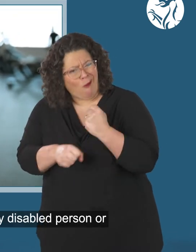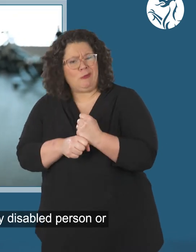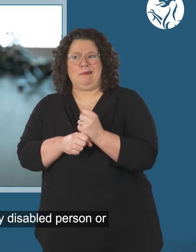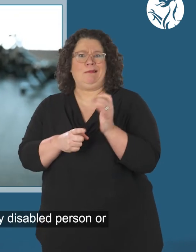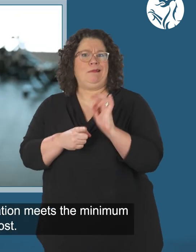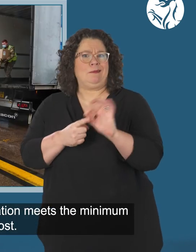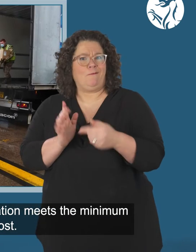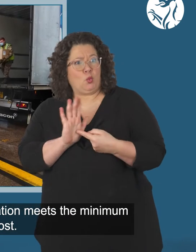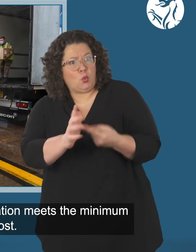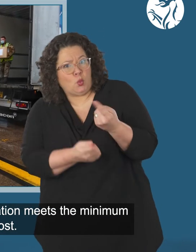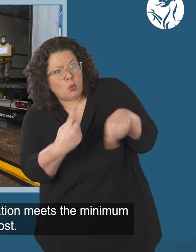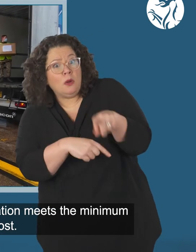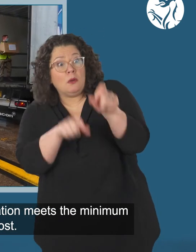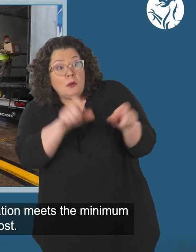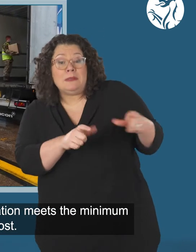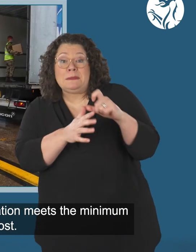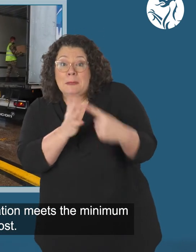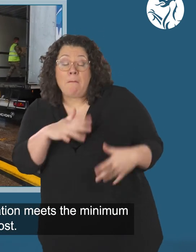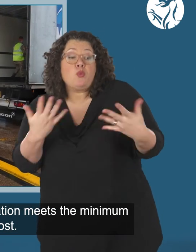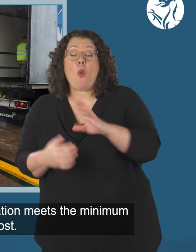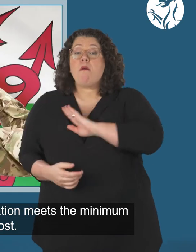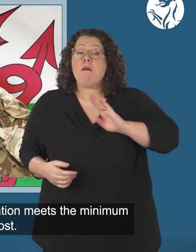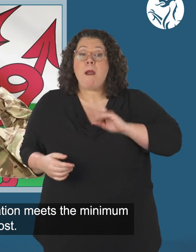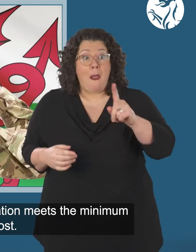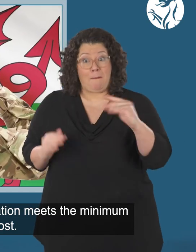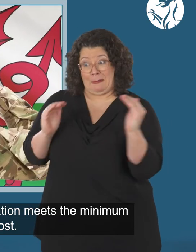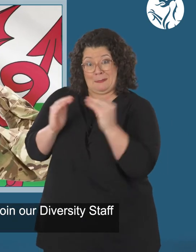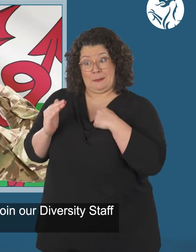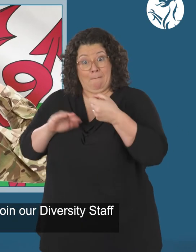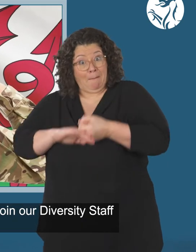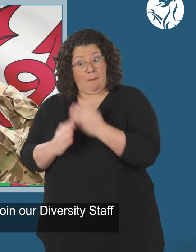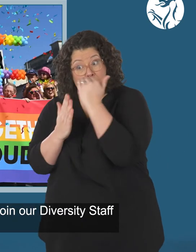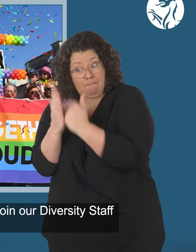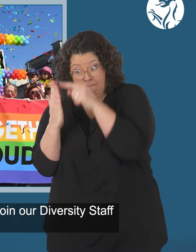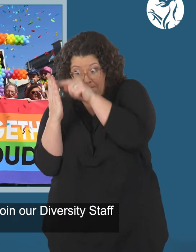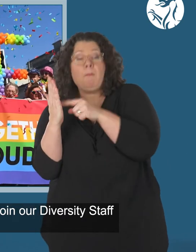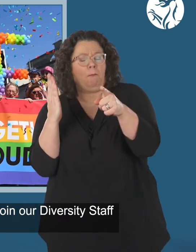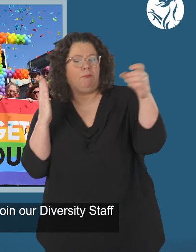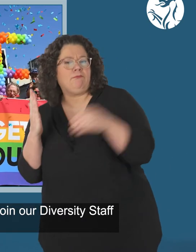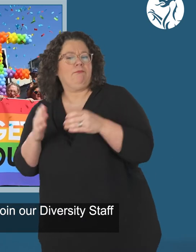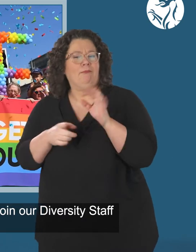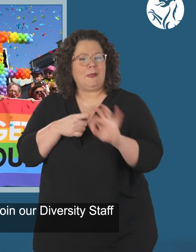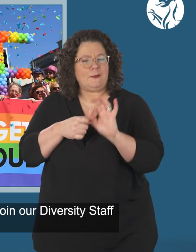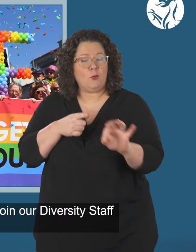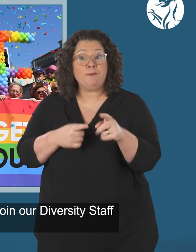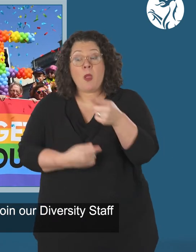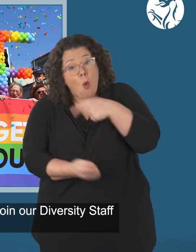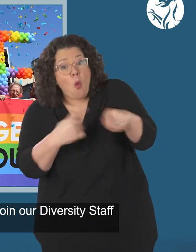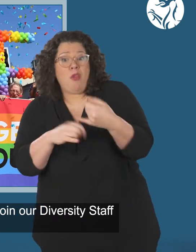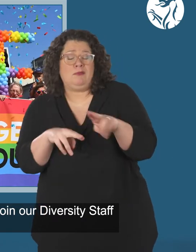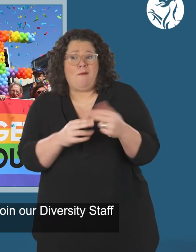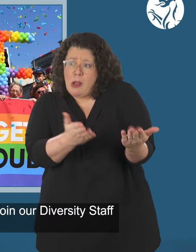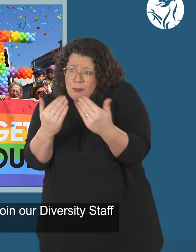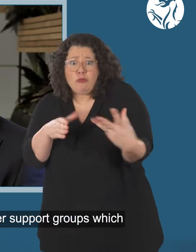'r llwyddiadau arwain yn yr adeiladau Cymru ac ymwneud â'r cymrydau arall. Mae'r ymwneud â'r cymrydol'r